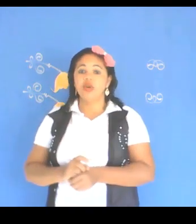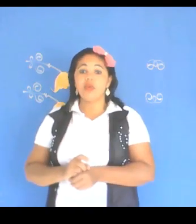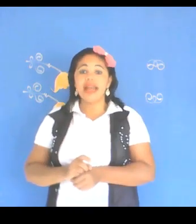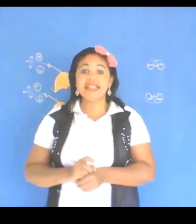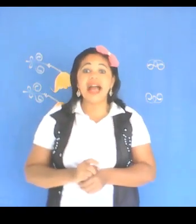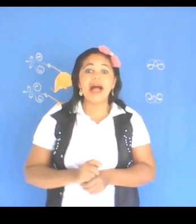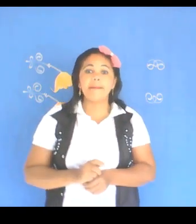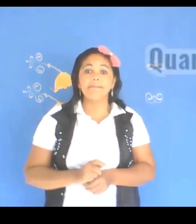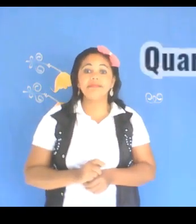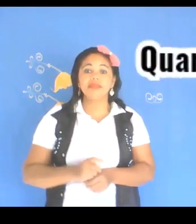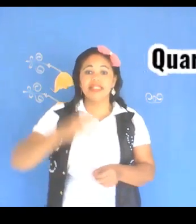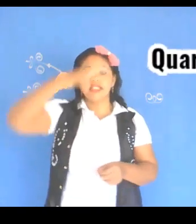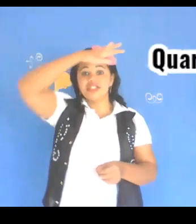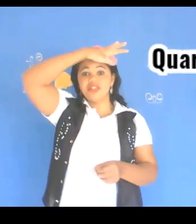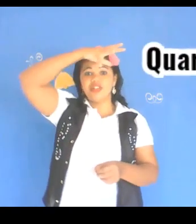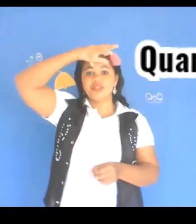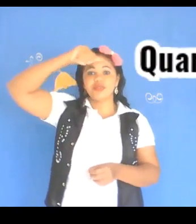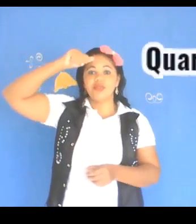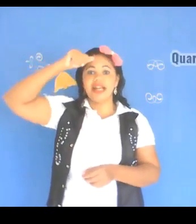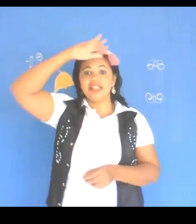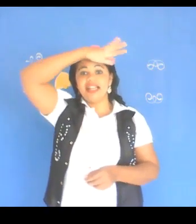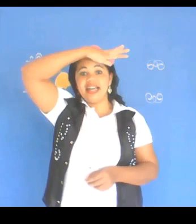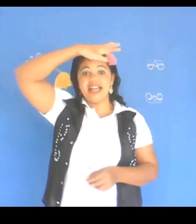guaraná, delicioso, guaraná.